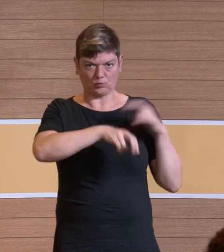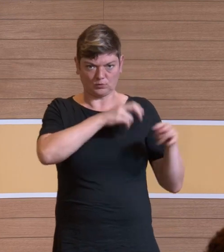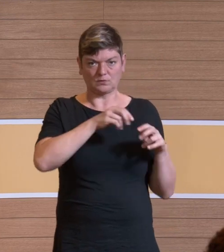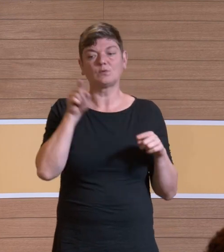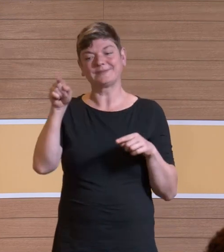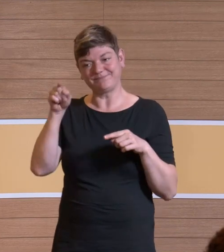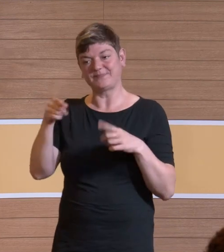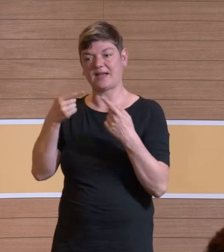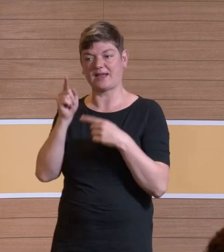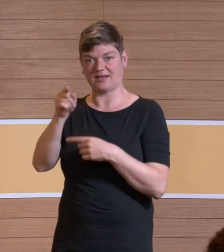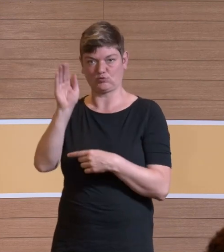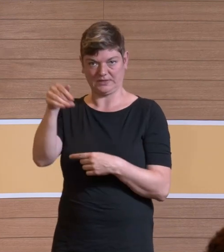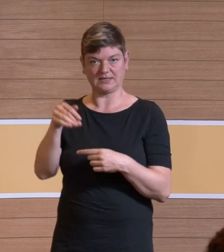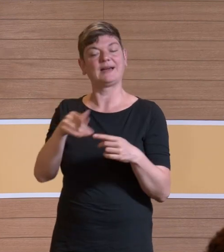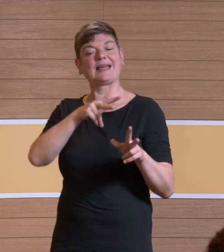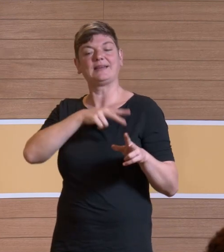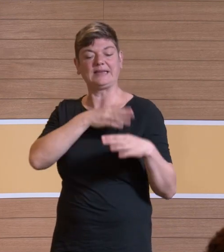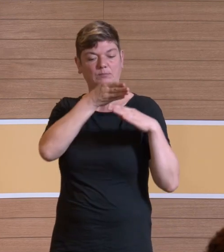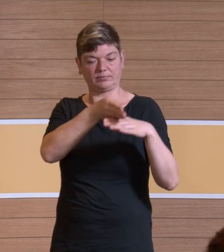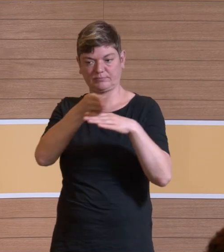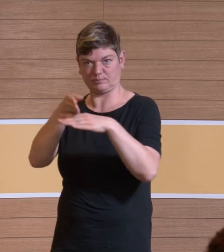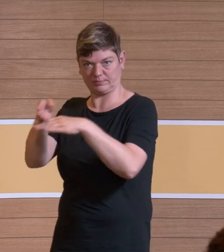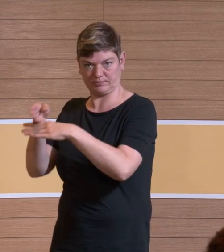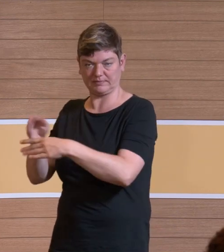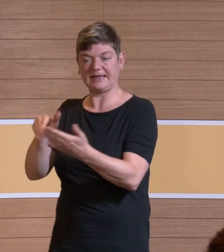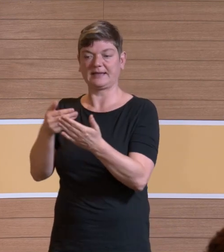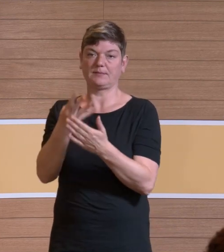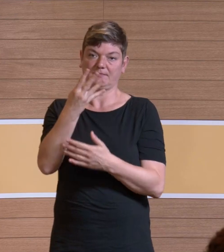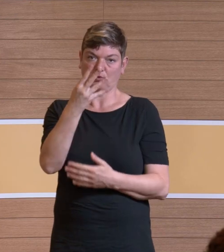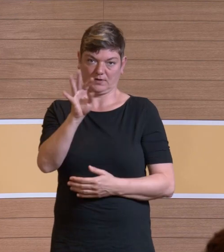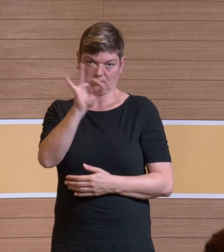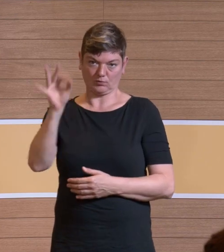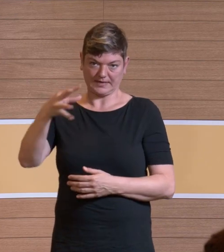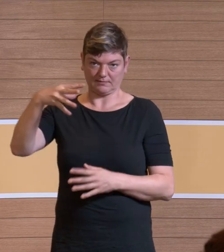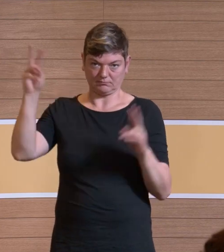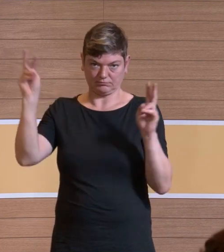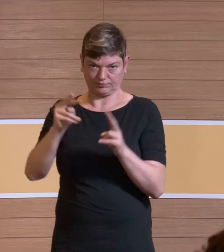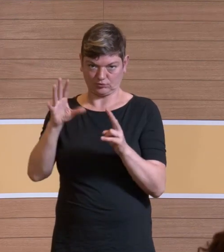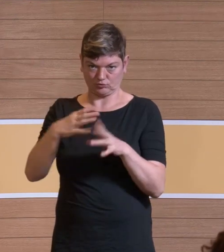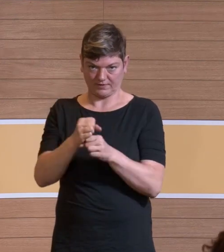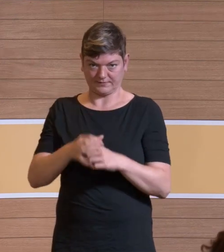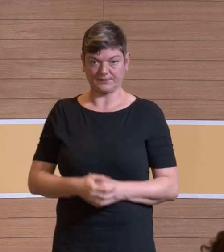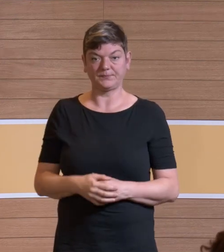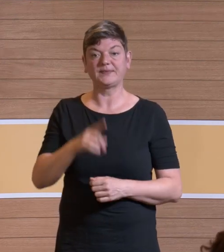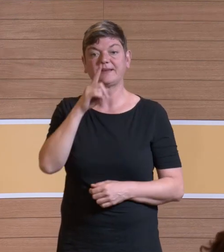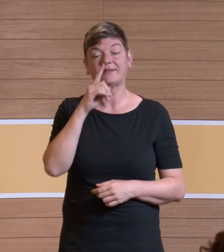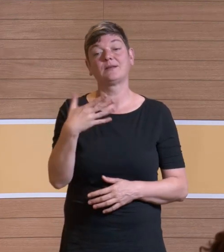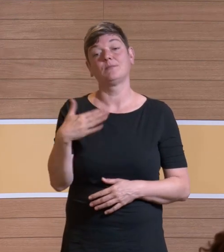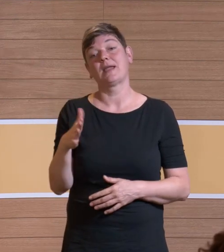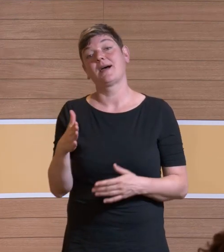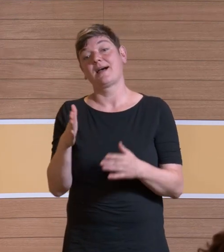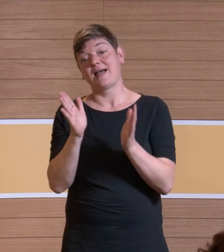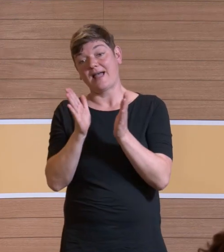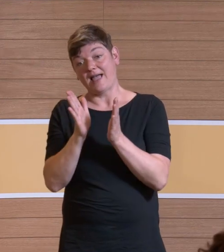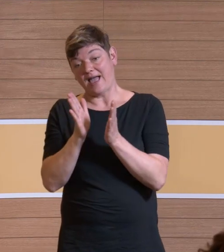sich das in der Realität angeguckt. Und lag eben, wie gesagt, bei 44 Prozent. Und wenn sie mit höherem Volumenstrom seitlich von Handwas